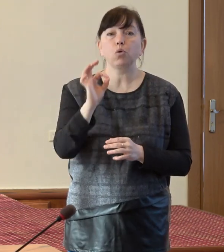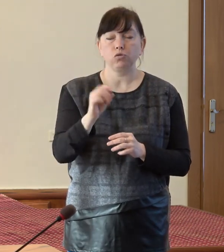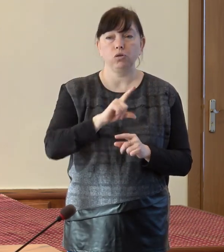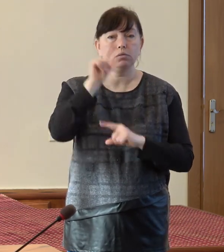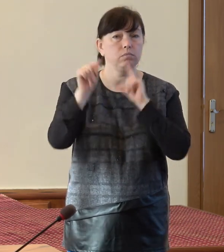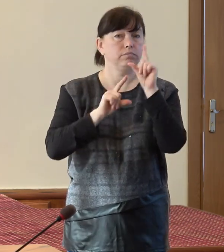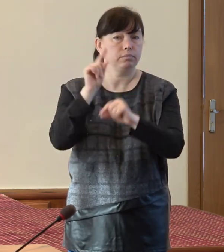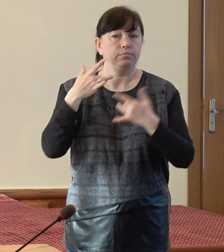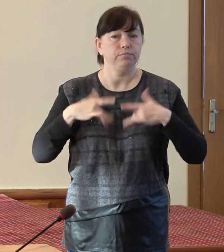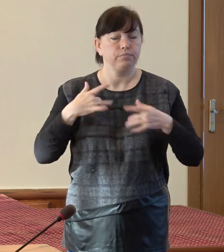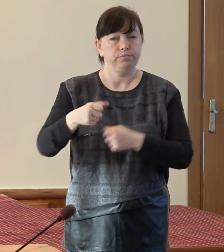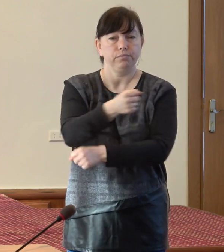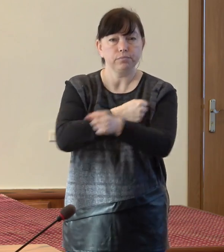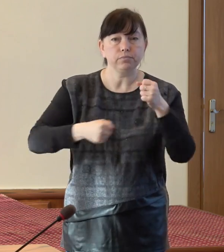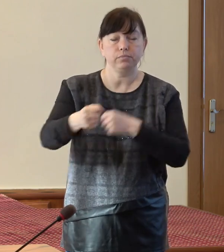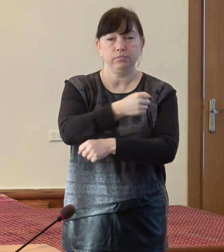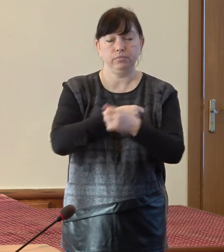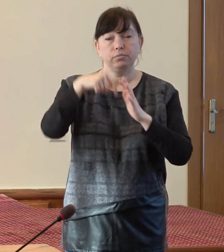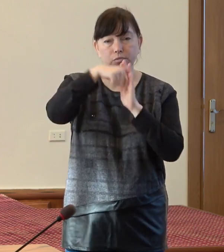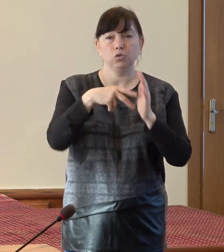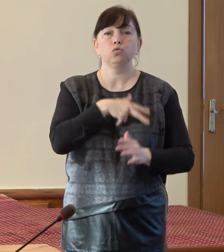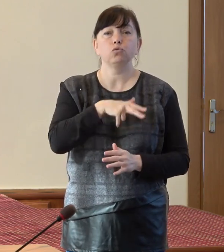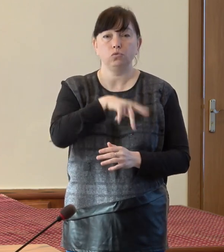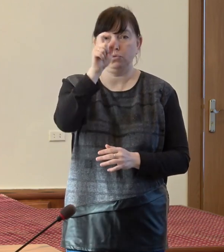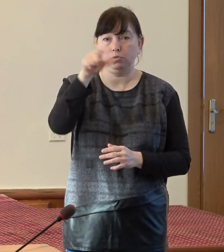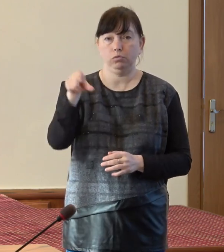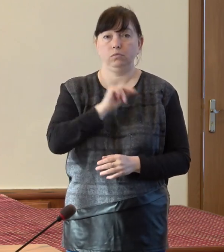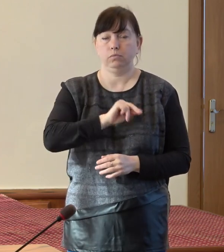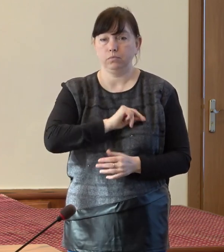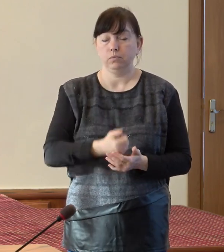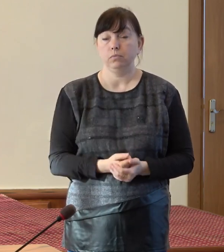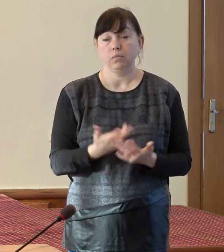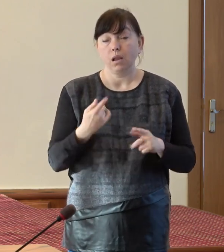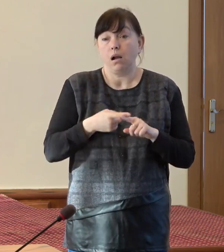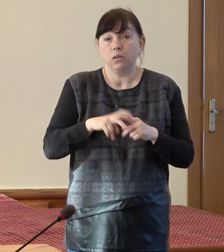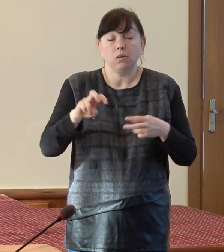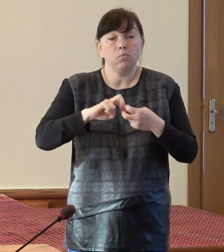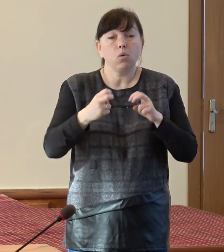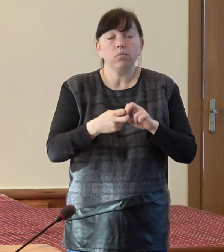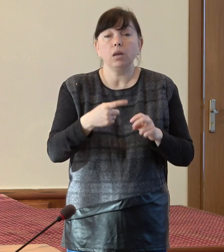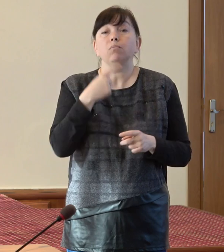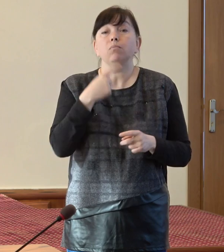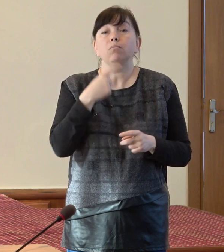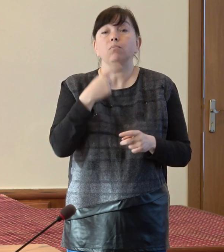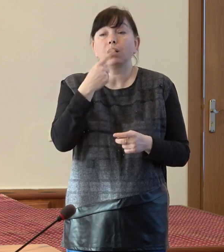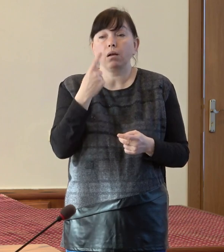fluctuație anuală de cadre în rândul asistenților sociali comunitari. Această problemă spune despre ceva.